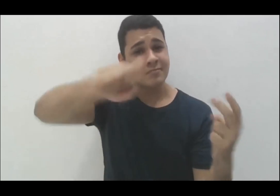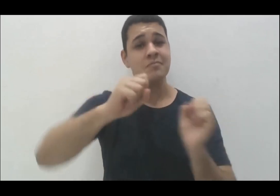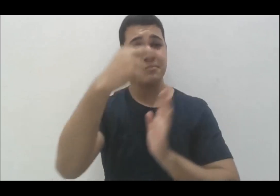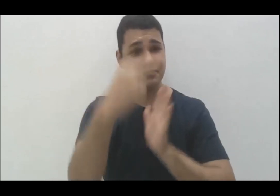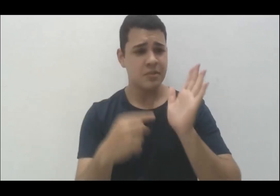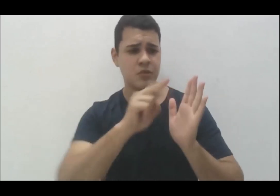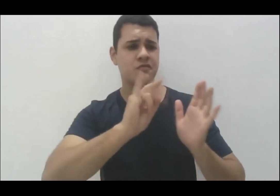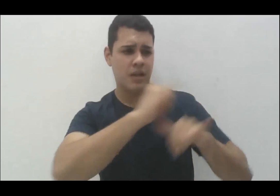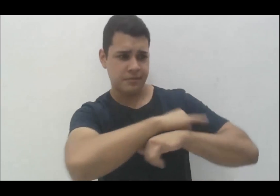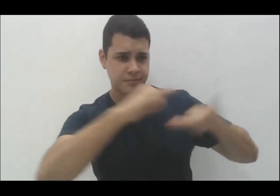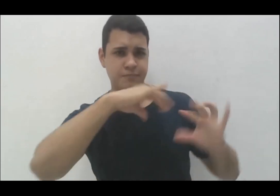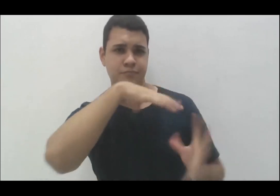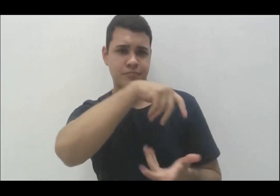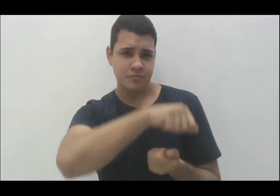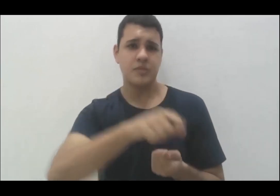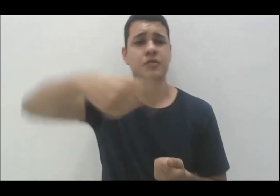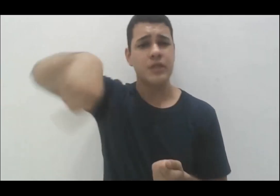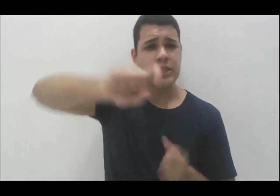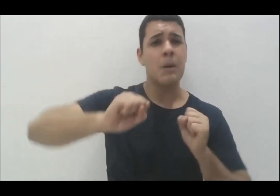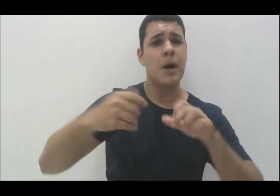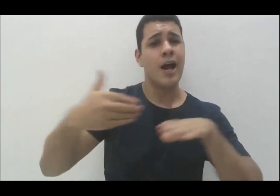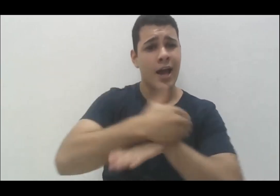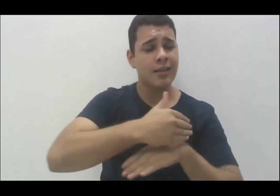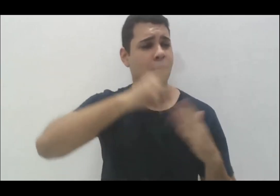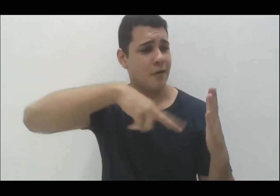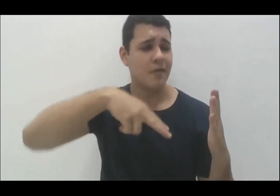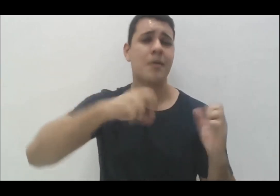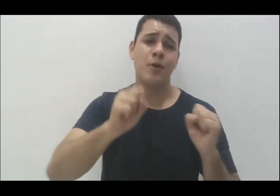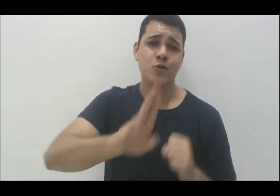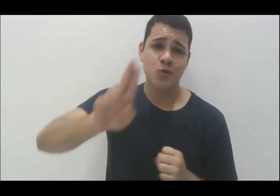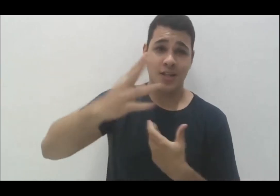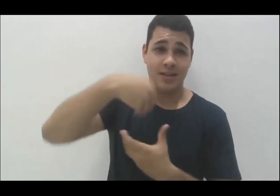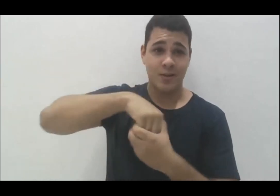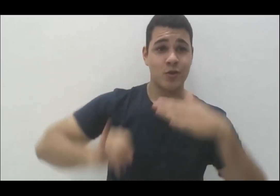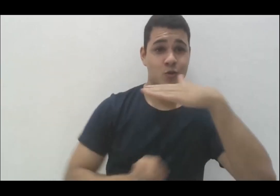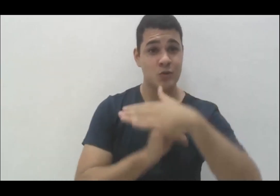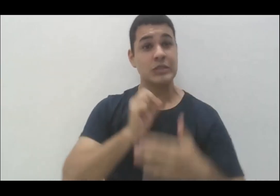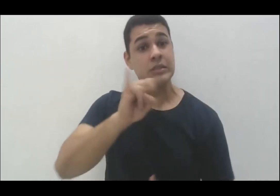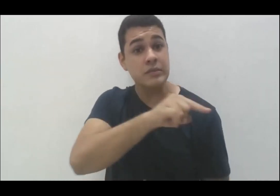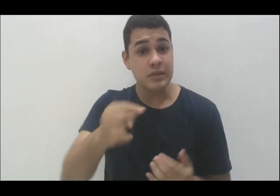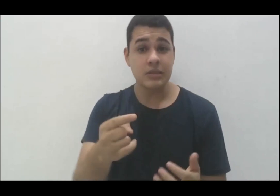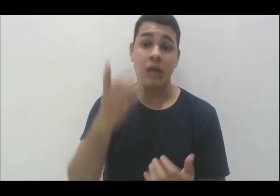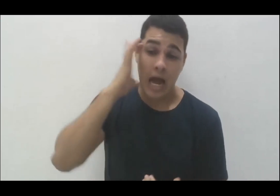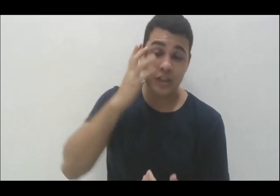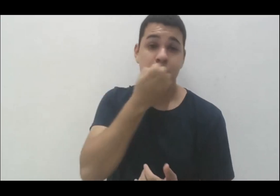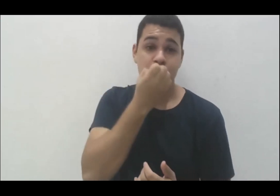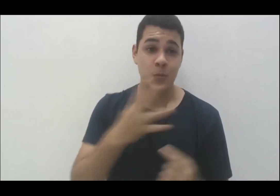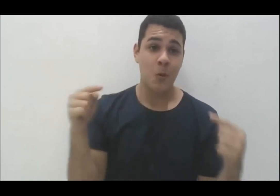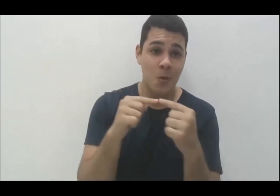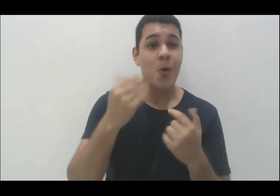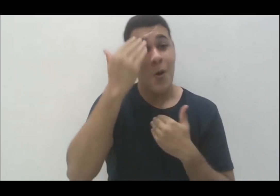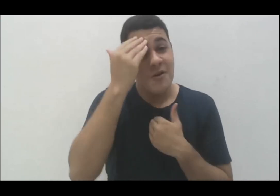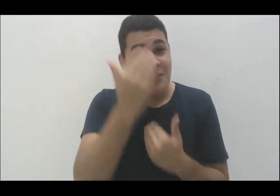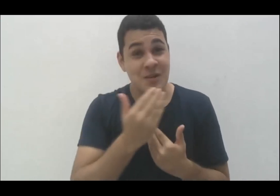público e vocês podem utilizar na instituição de vocês caso ou acham pertinente. Muito obrigada